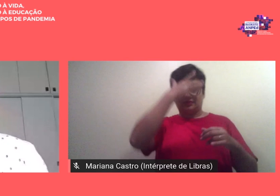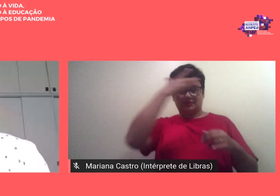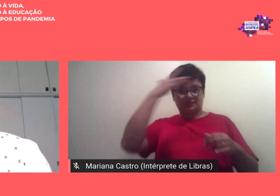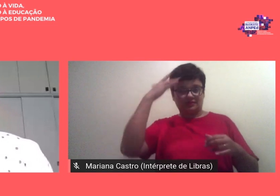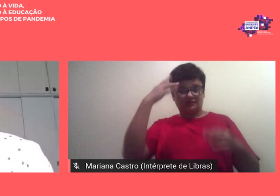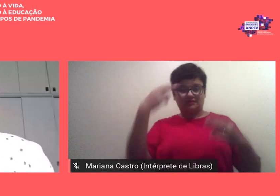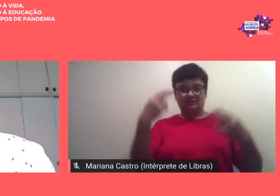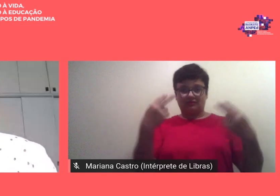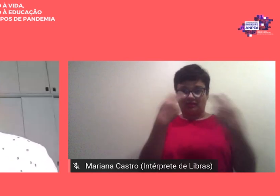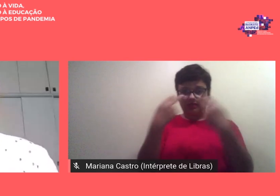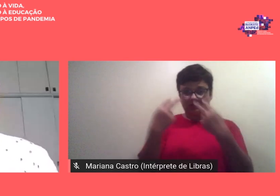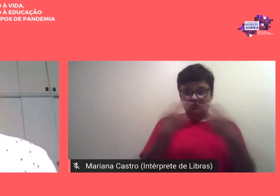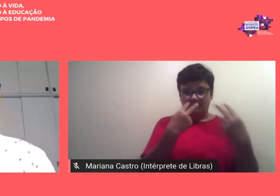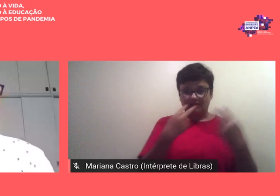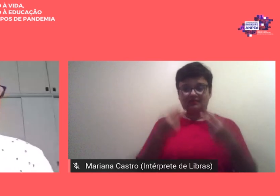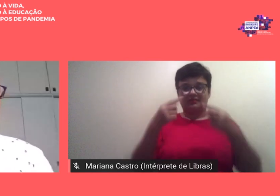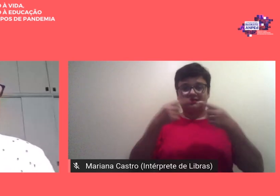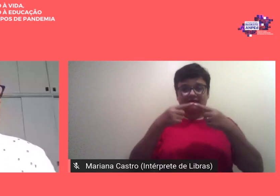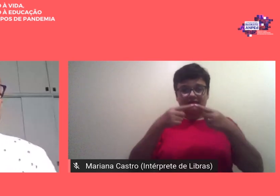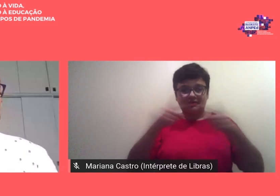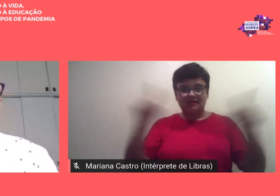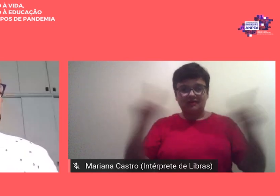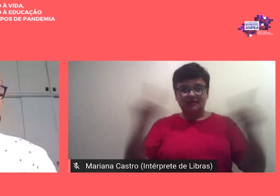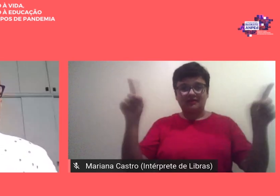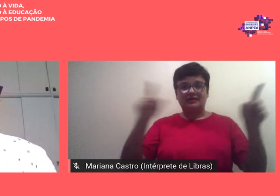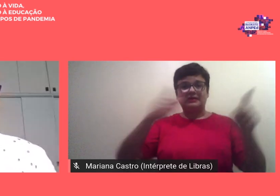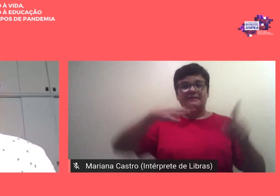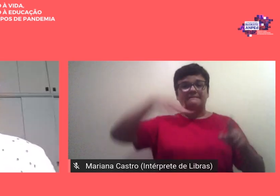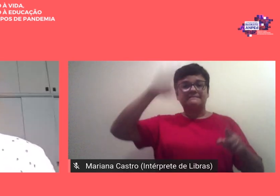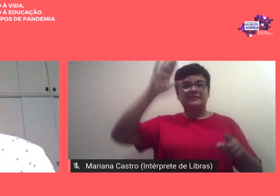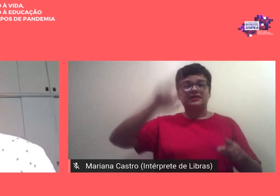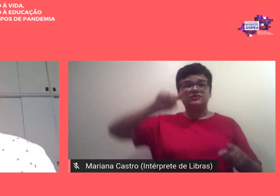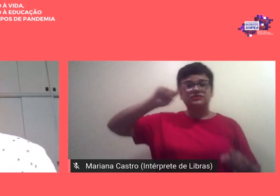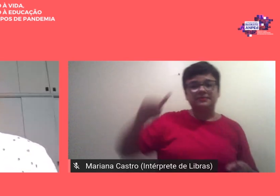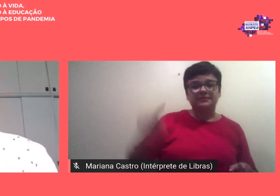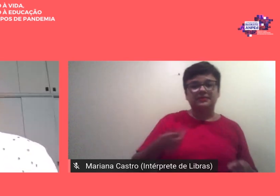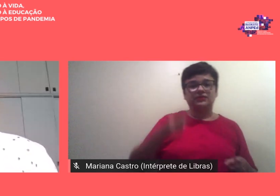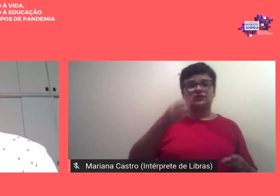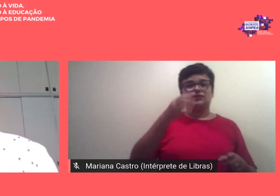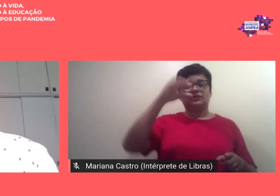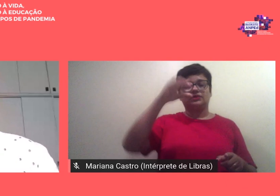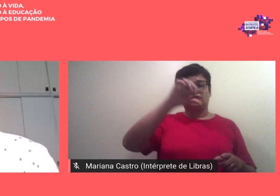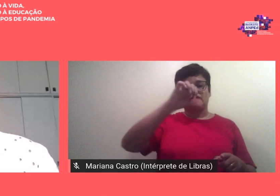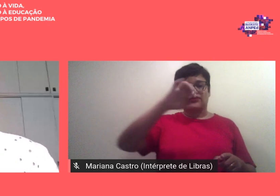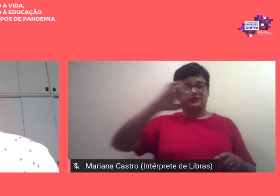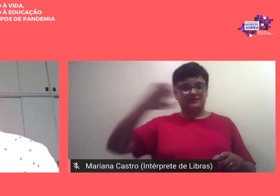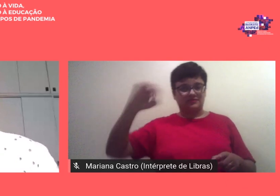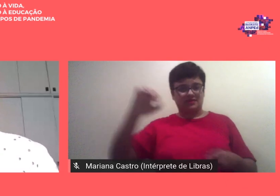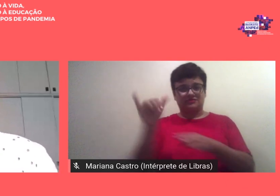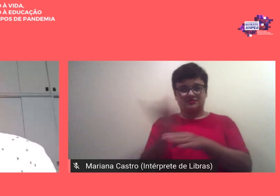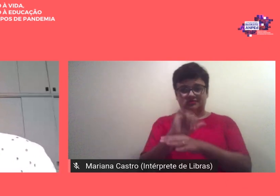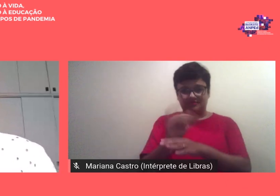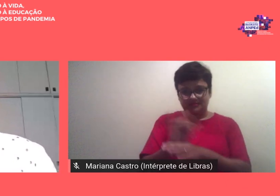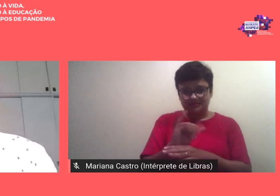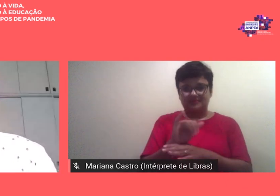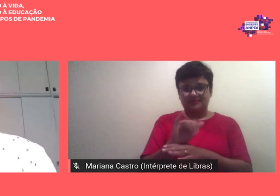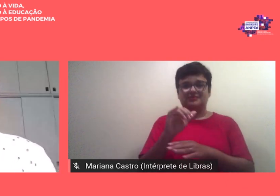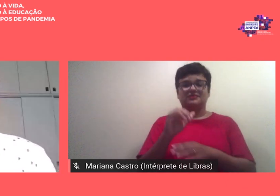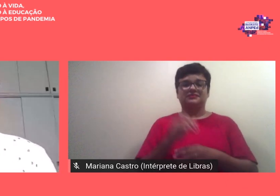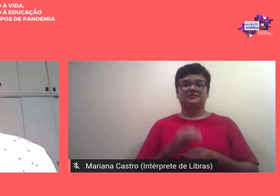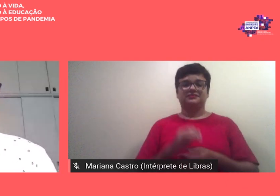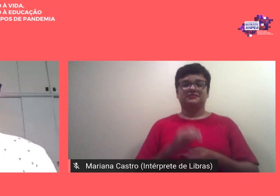de abertura e a conferência já contaram com mais de 1.900 visualizações no canal da Amped no YouTube